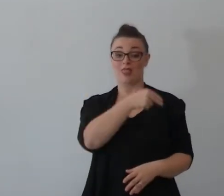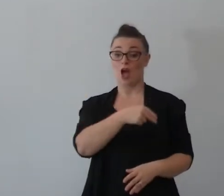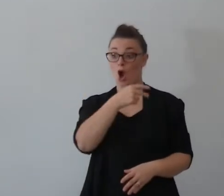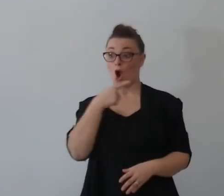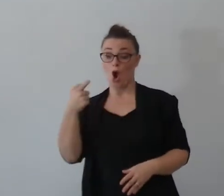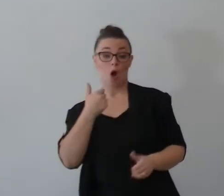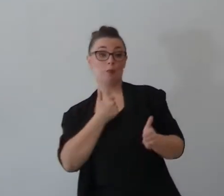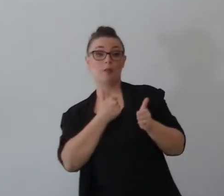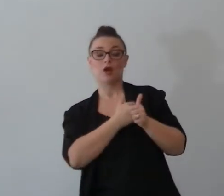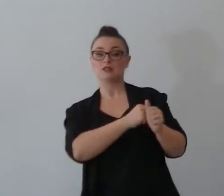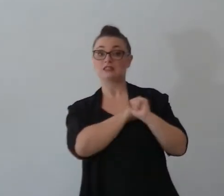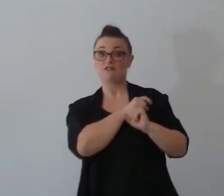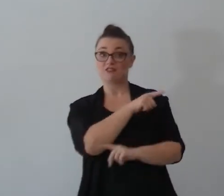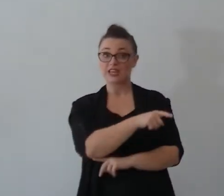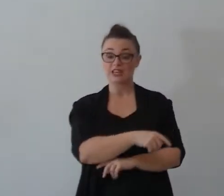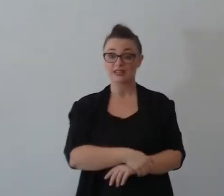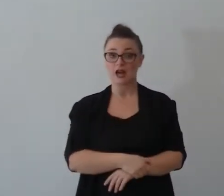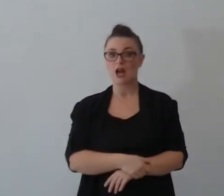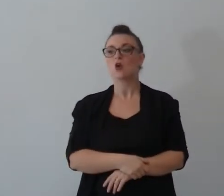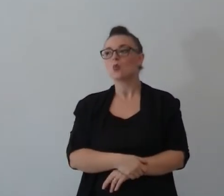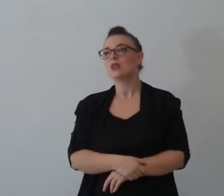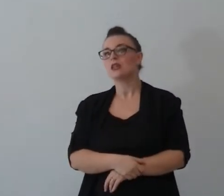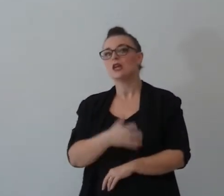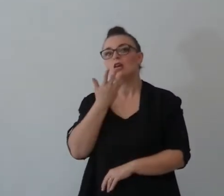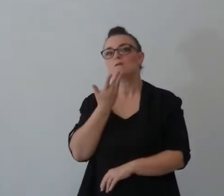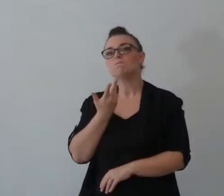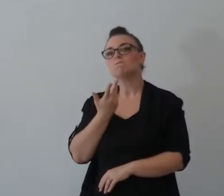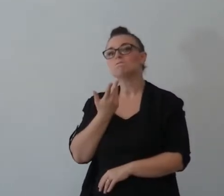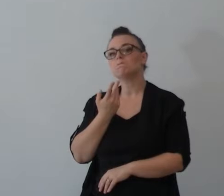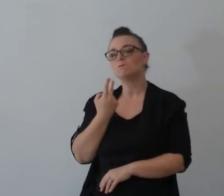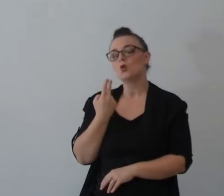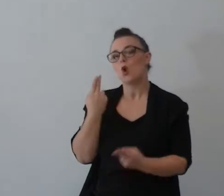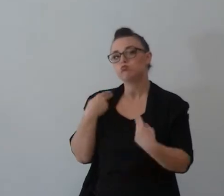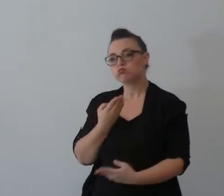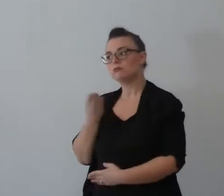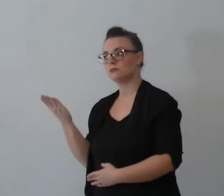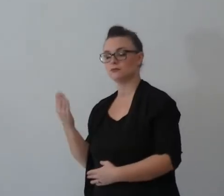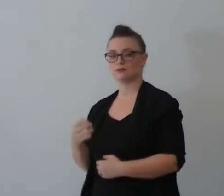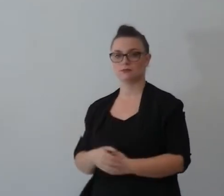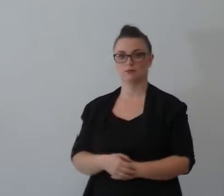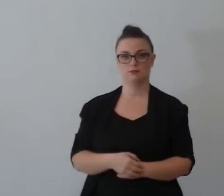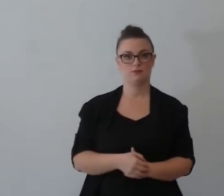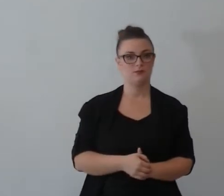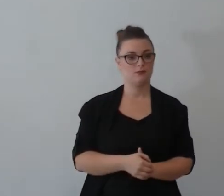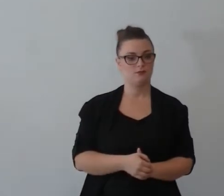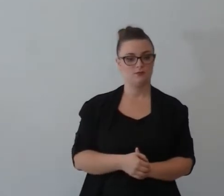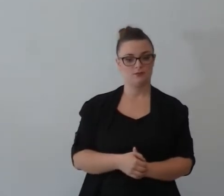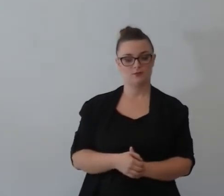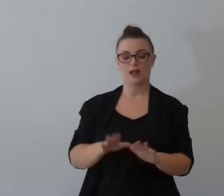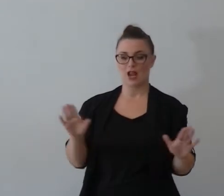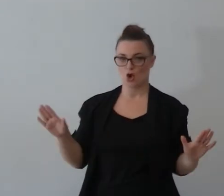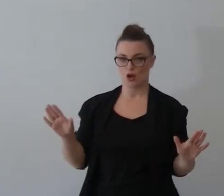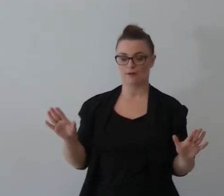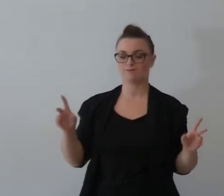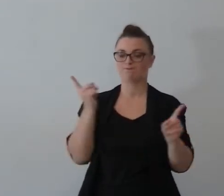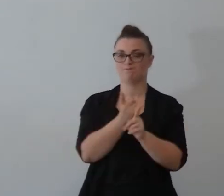due le lezioni per noi se tu sei neopredente se tu sei accettato il Gesù